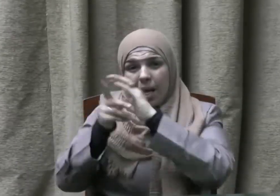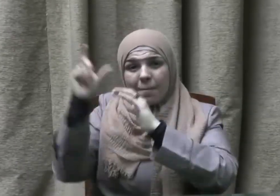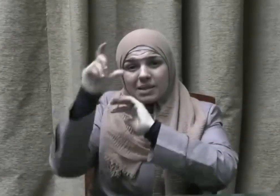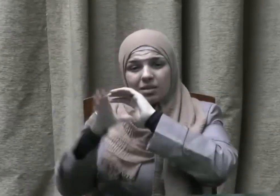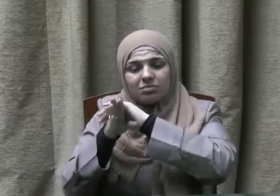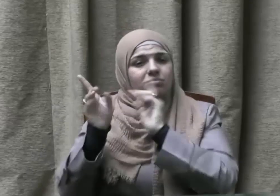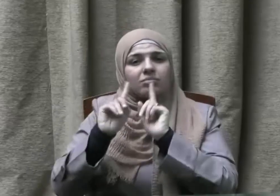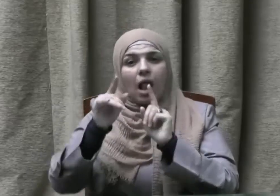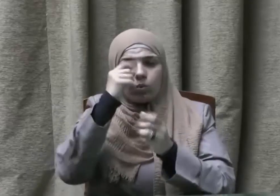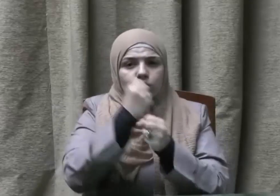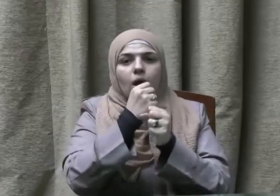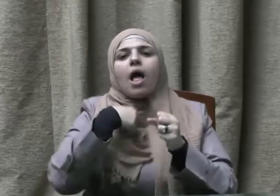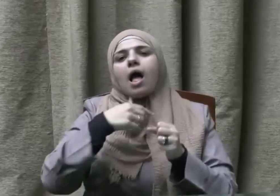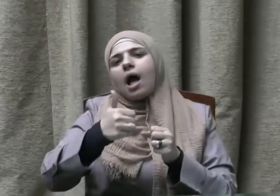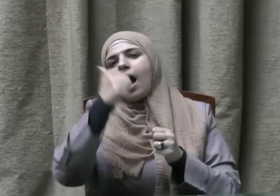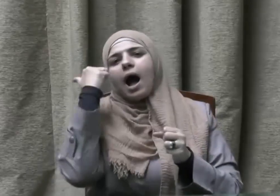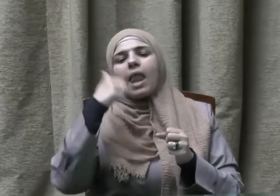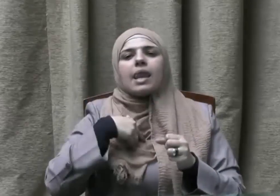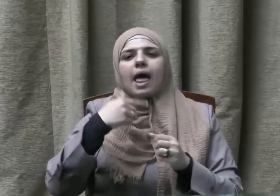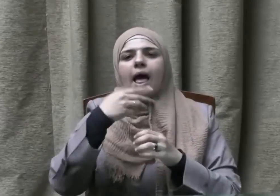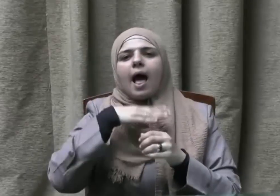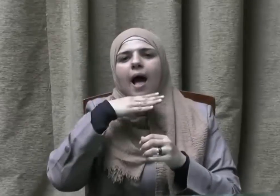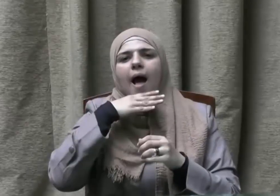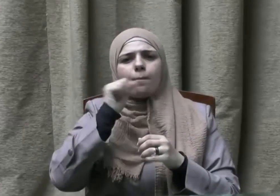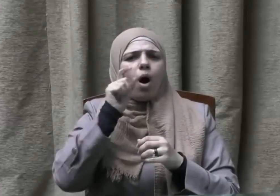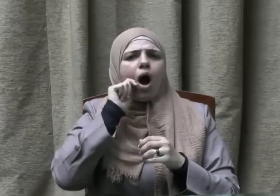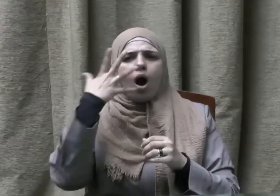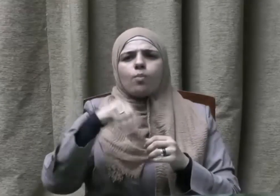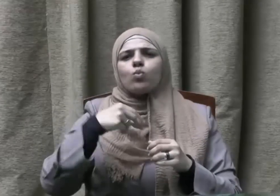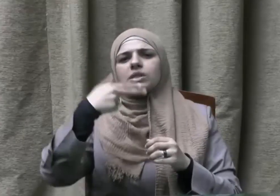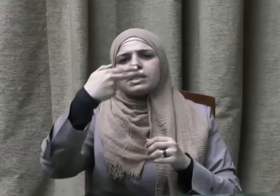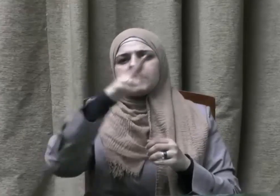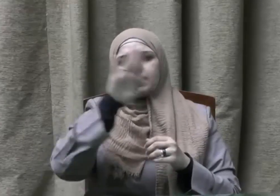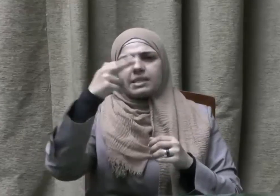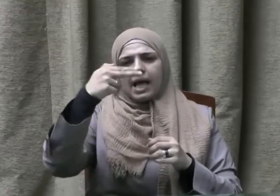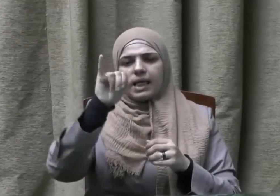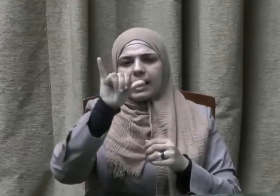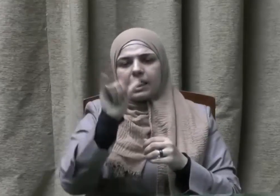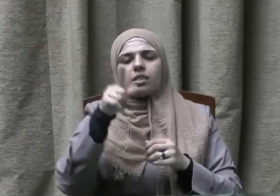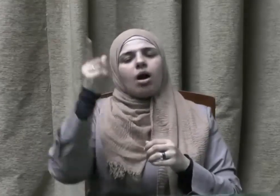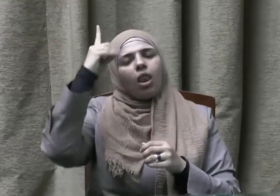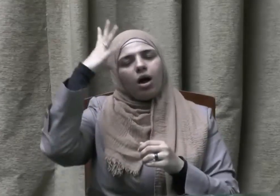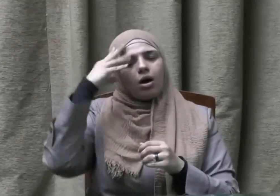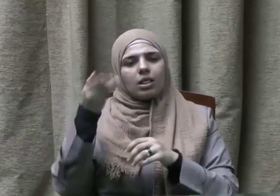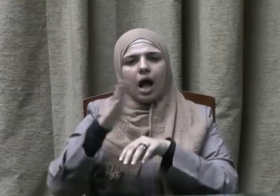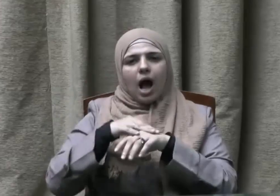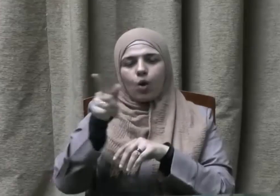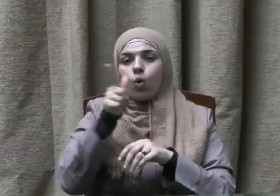على من لا ظهر له ومن كان له فضل زاد فليعد به على من لا زاد له